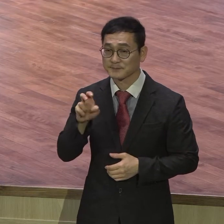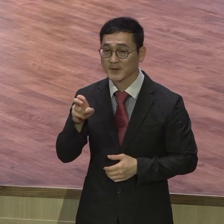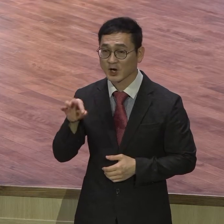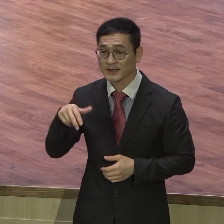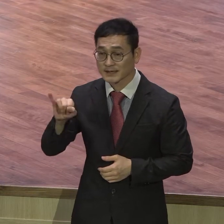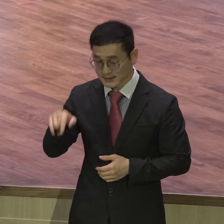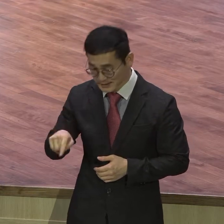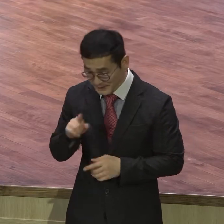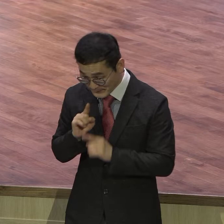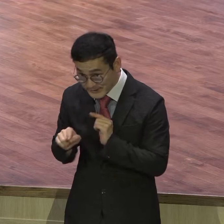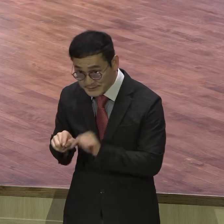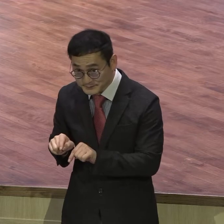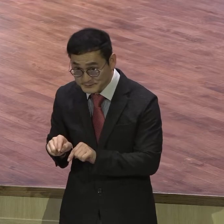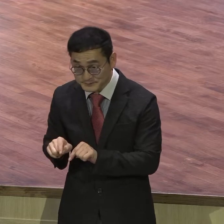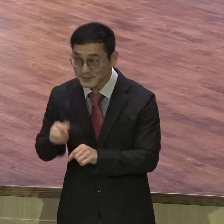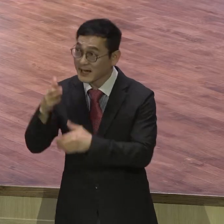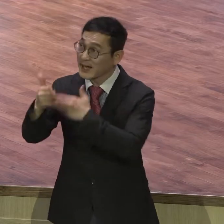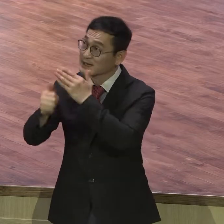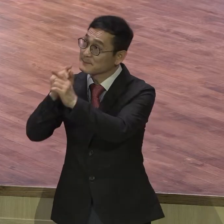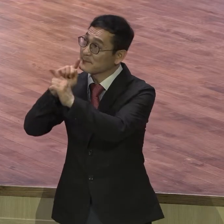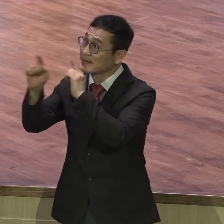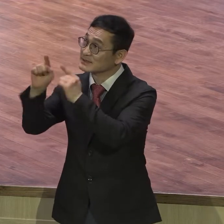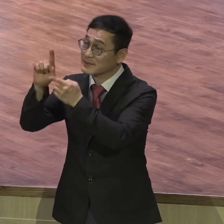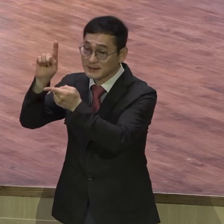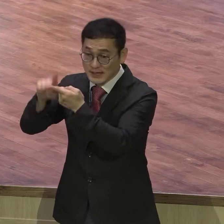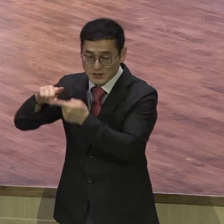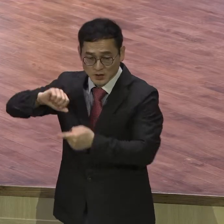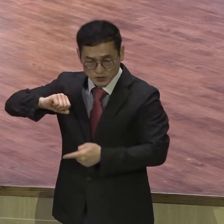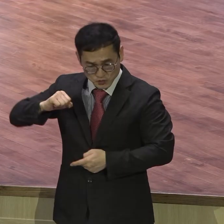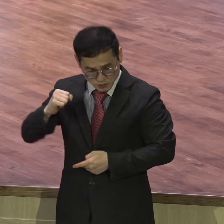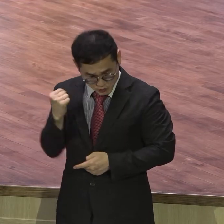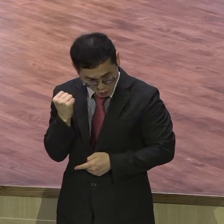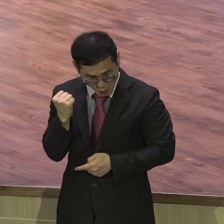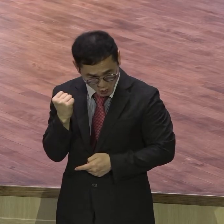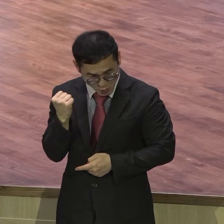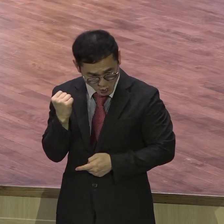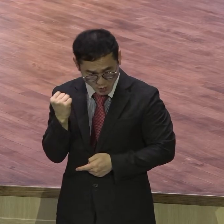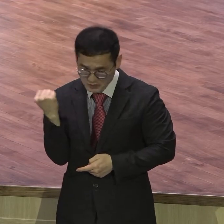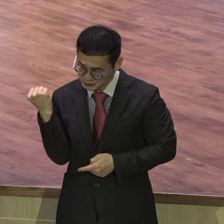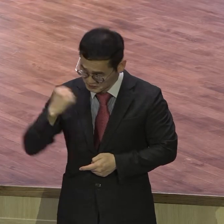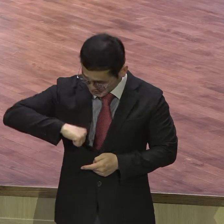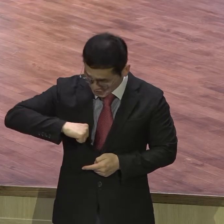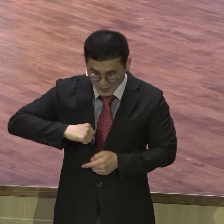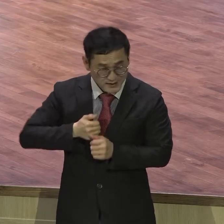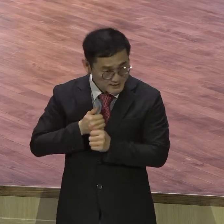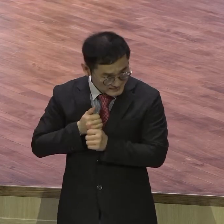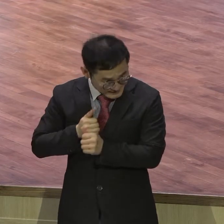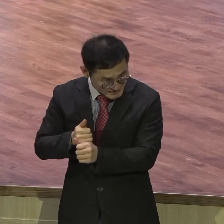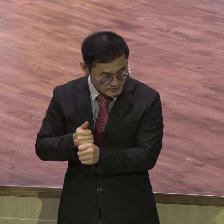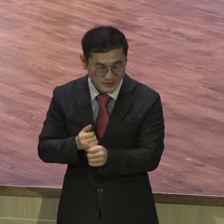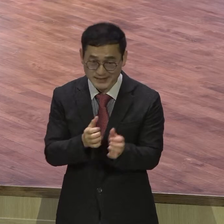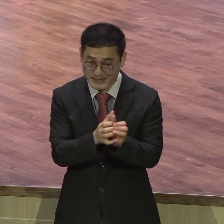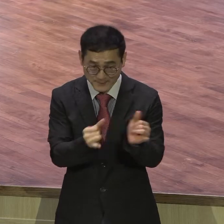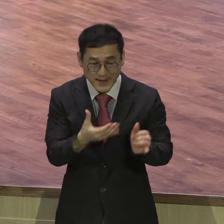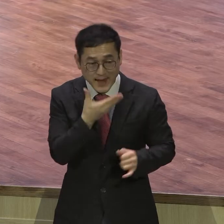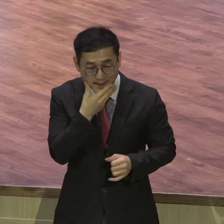하나님의 말씀에 대한 순종의 여부에 따라서 인간의 행복과 불행이,